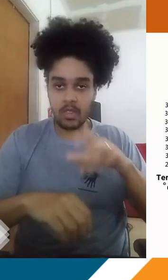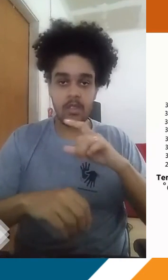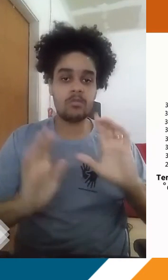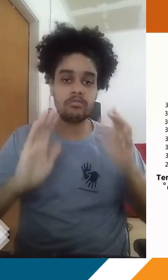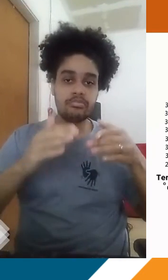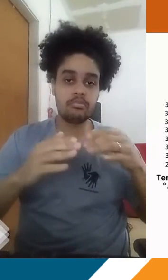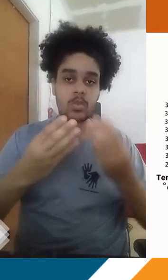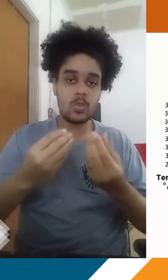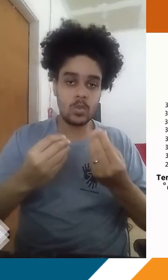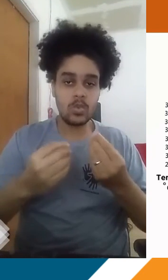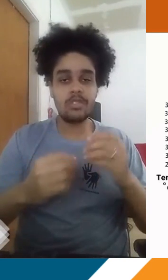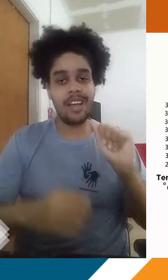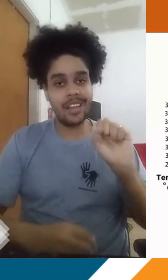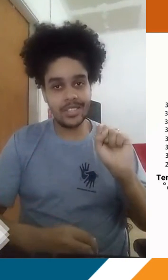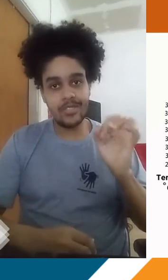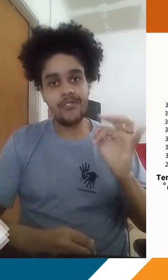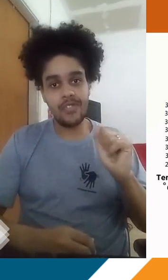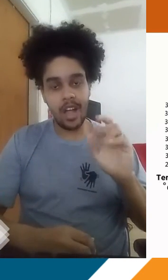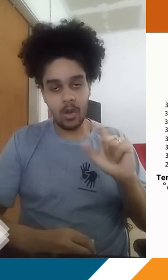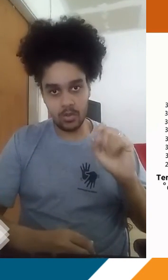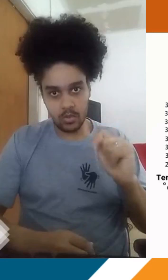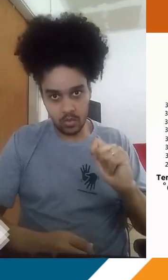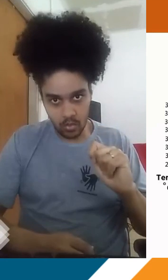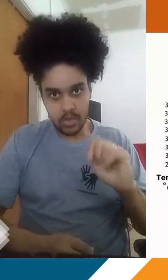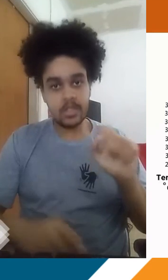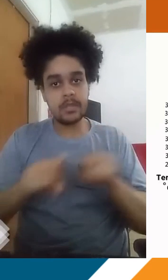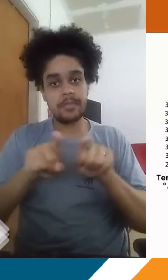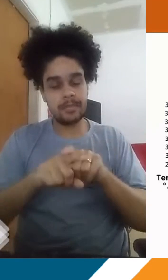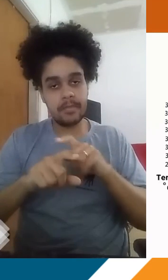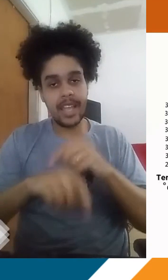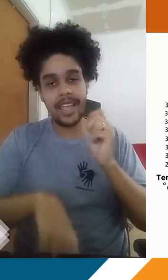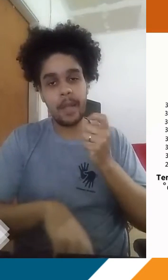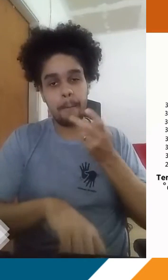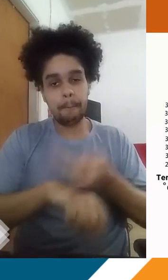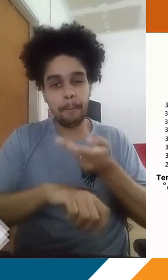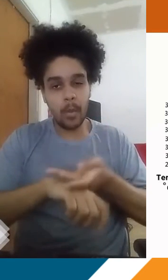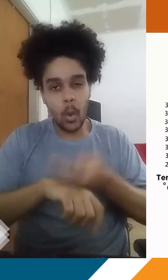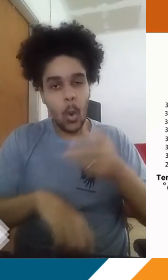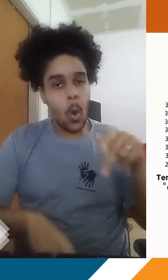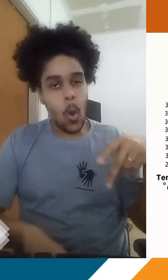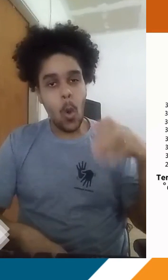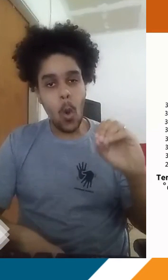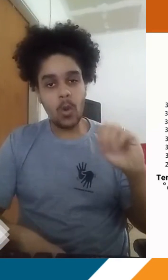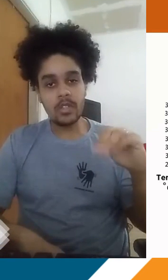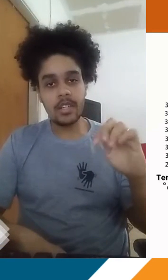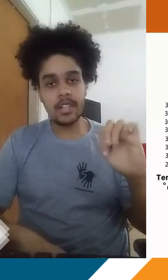concentração muito grande de asfalto, de concreto, desses materiais que são usados nessas edificações.